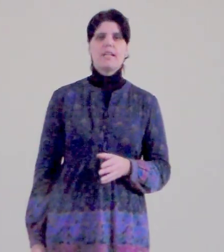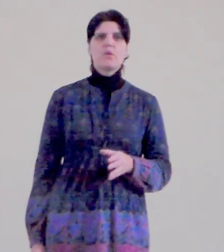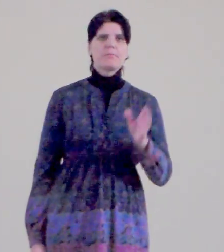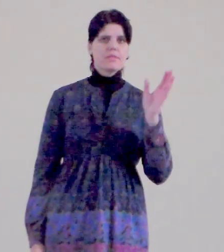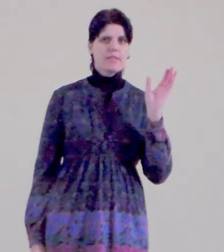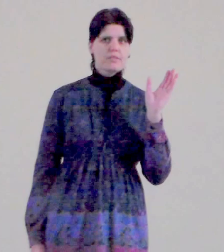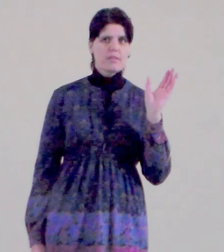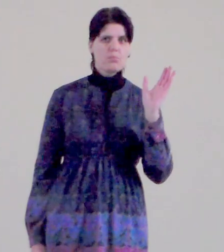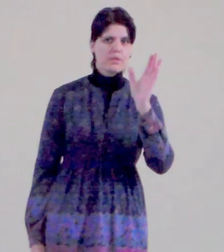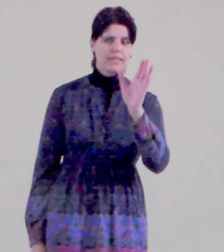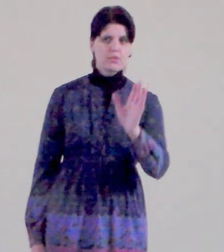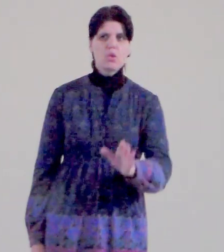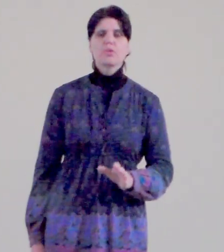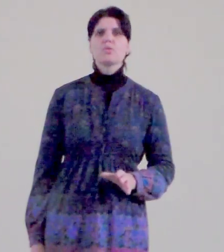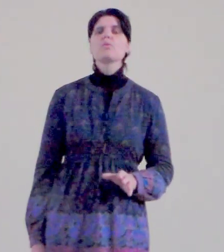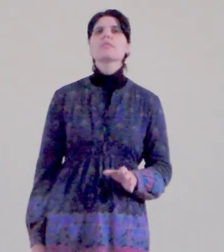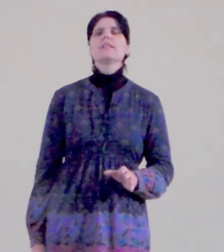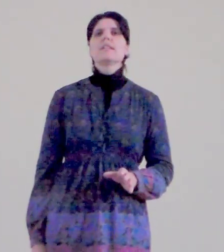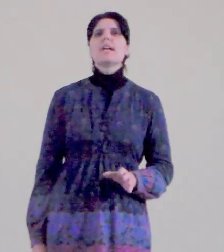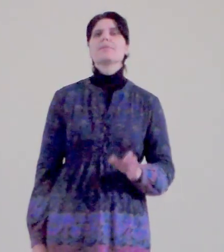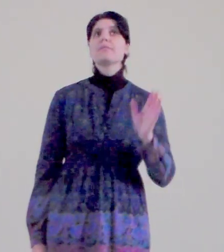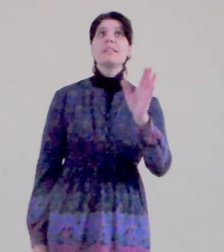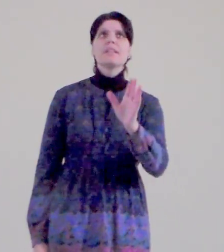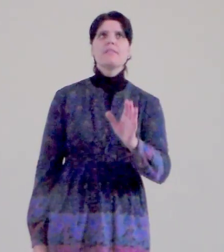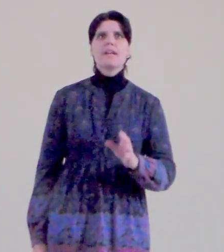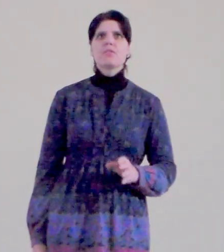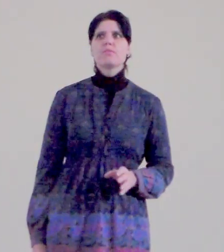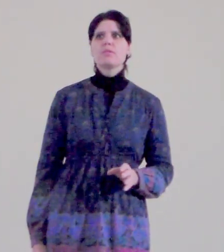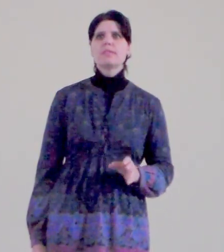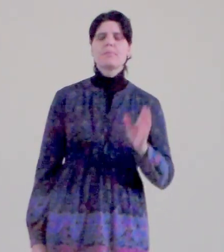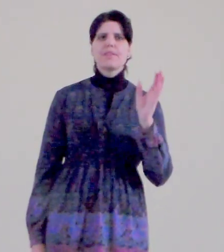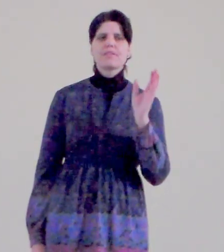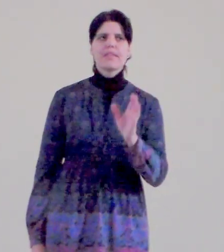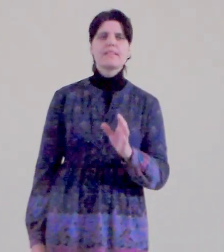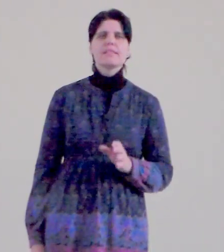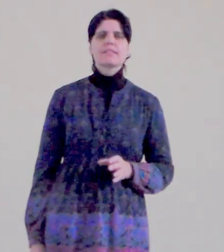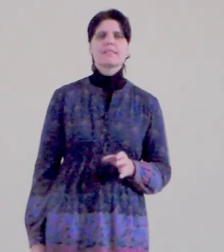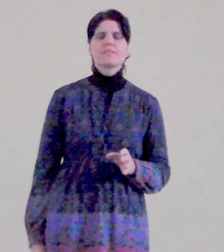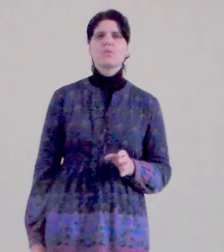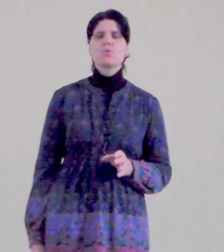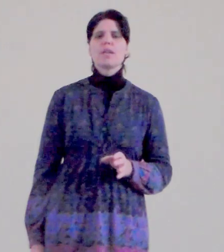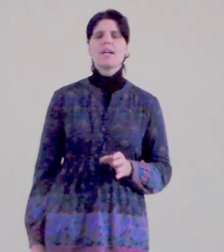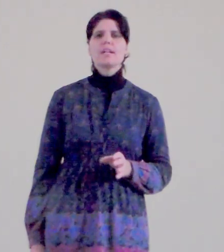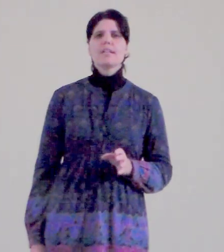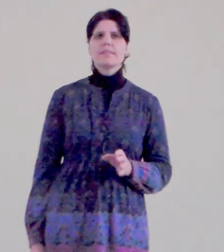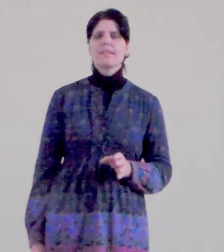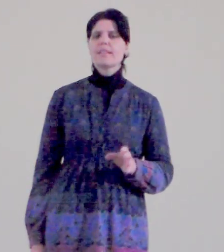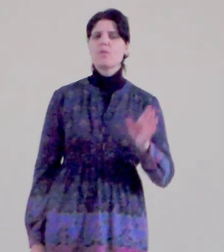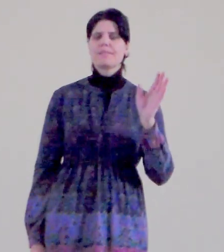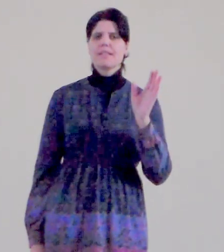haleluja, aby se vás Bůh dnes dotknul, aby změnil váš život, aby vás vedl skrze svojho ducha svatého, abyste